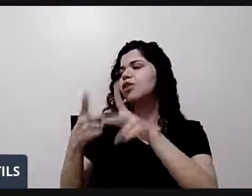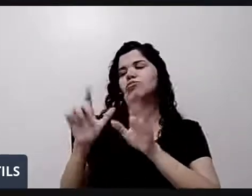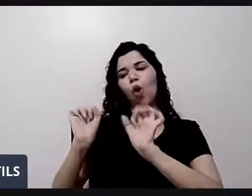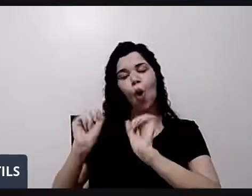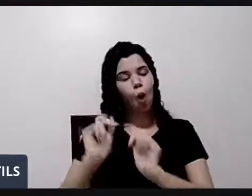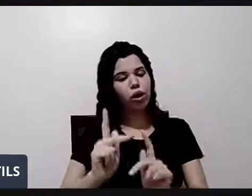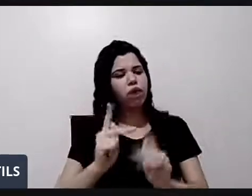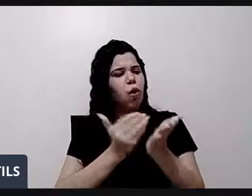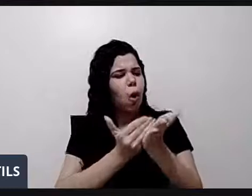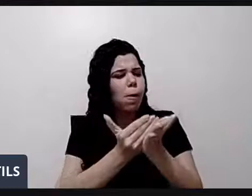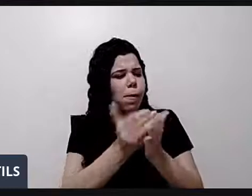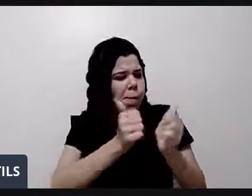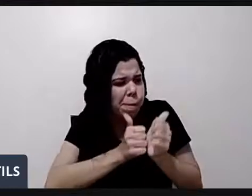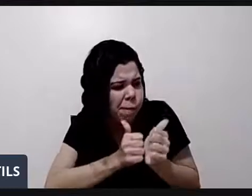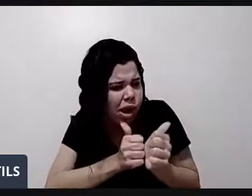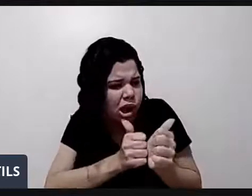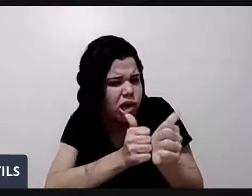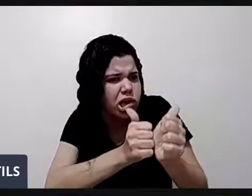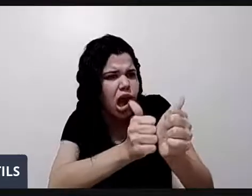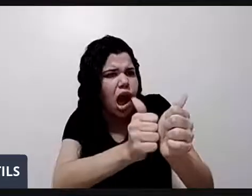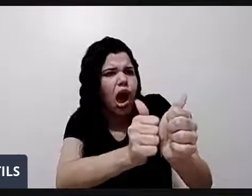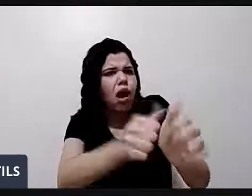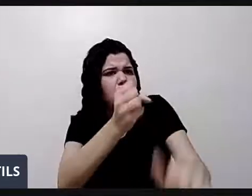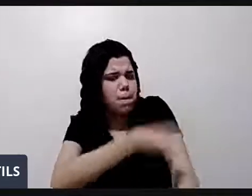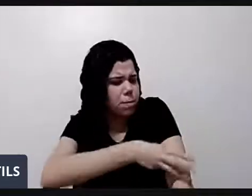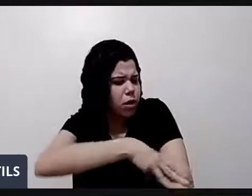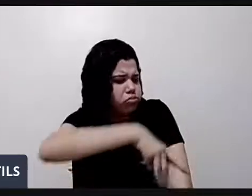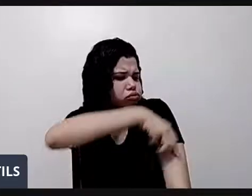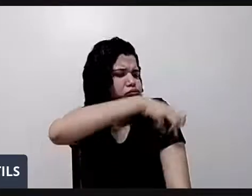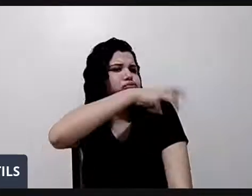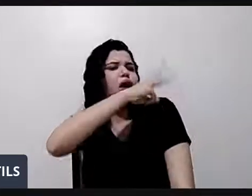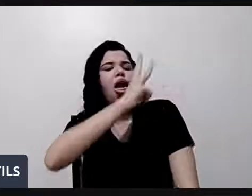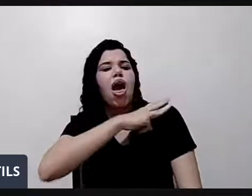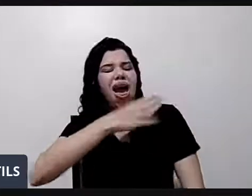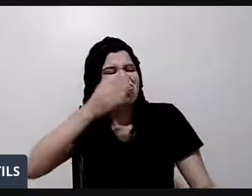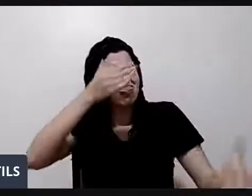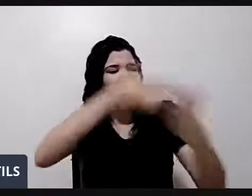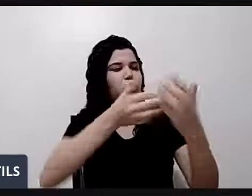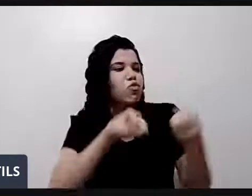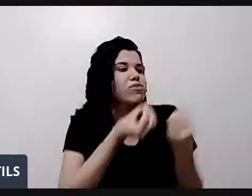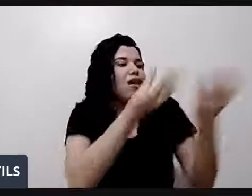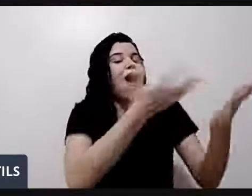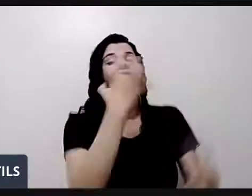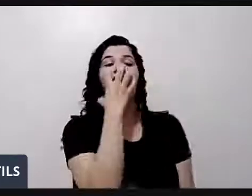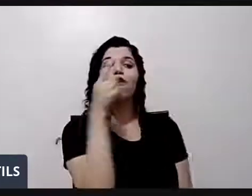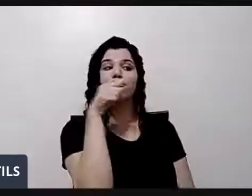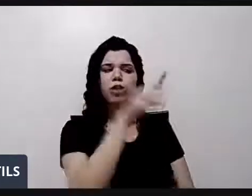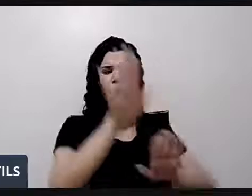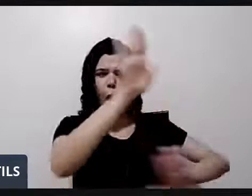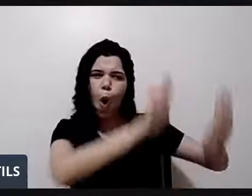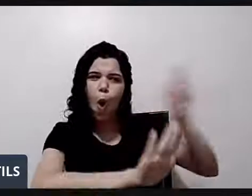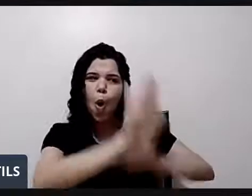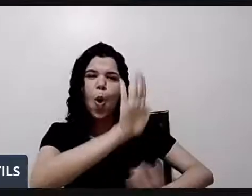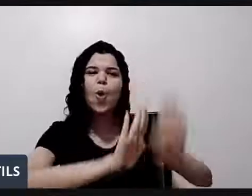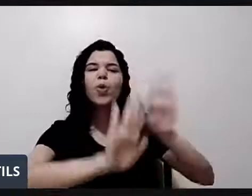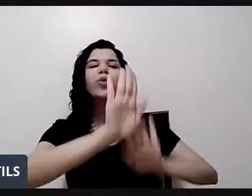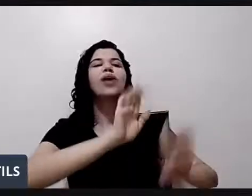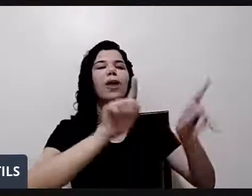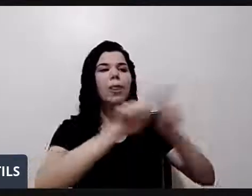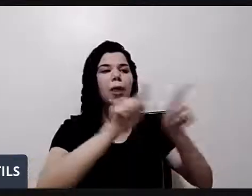médio. Até você entrar na faculdade. Quando você chegar lá, eu compro o cachorro para você cuidar. Para você ter um problema com o cachorro, eu tenho uma veterinária. Pode ser